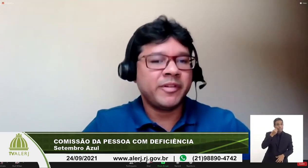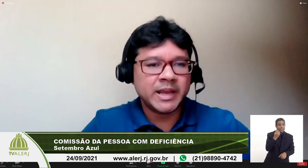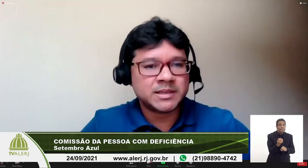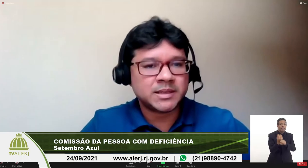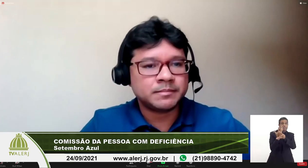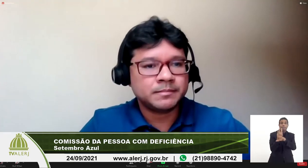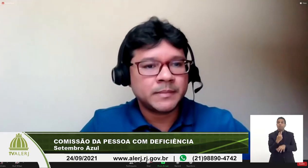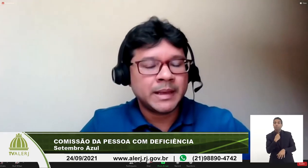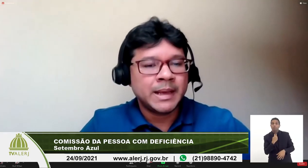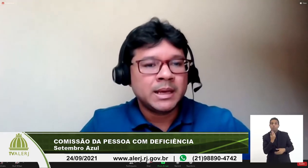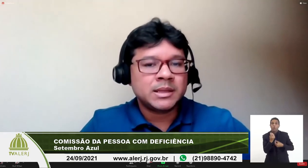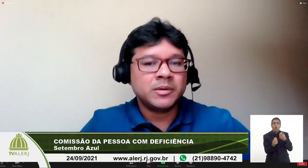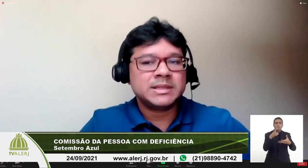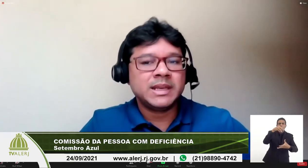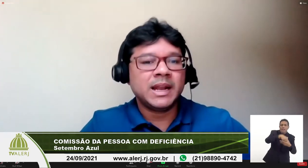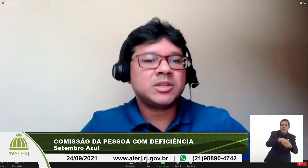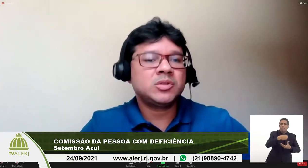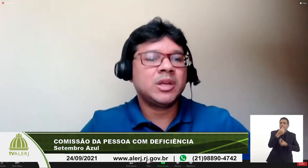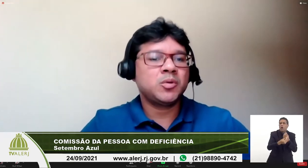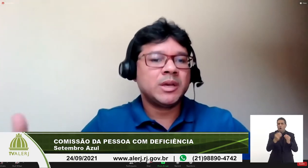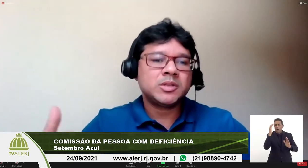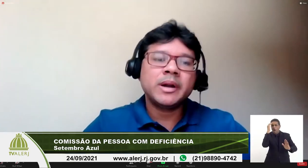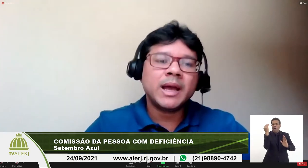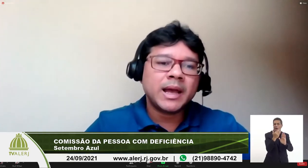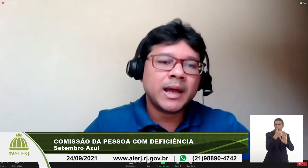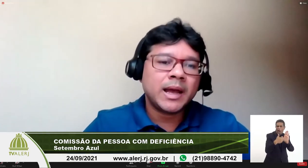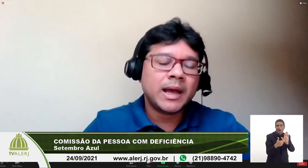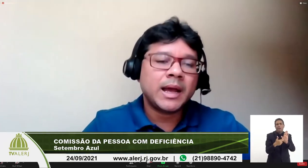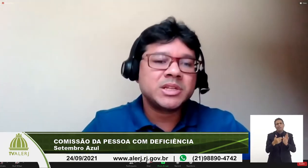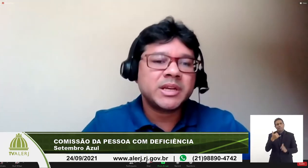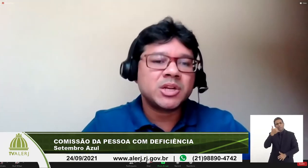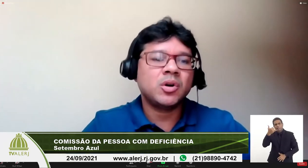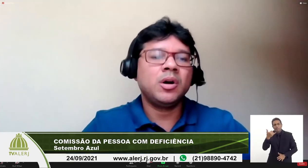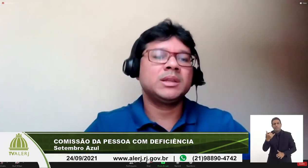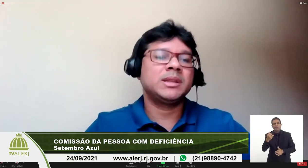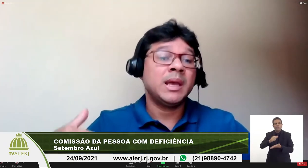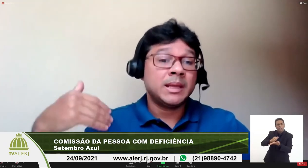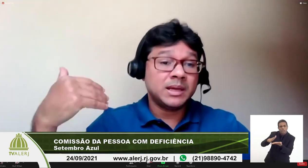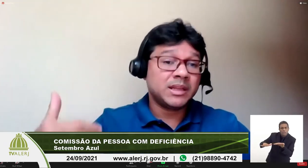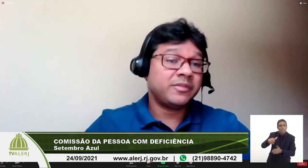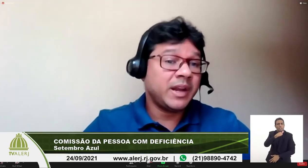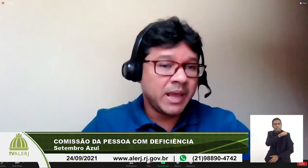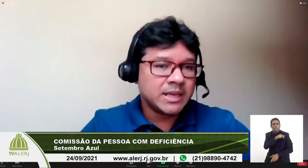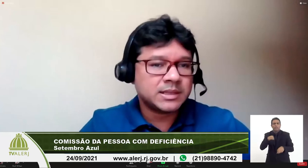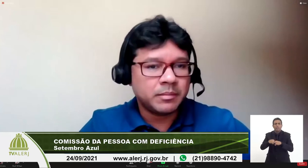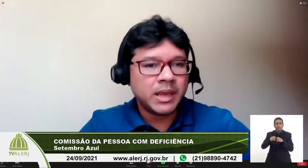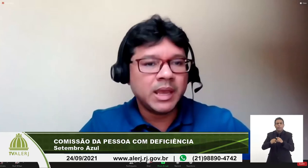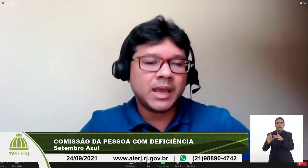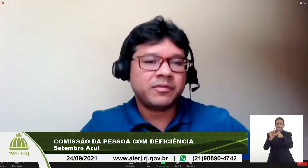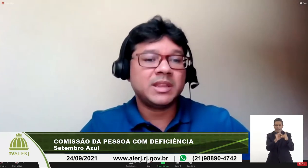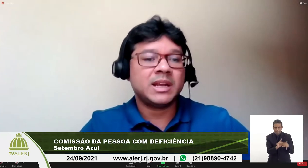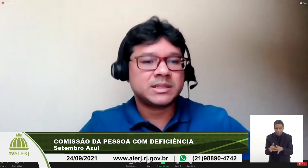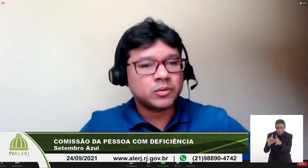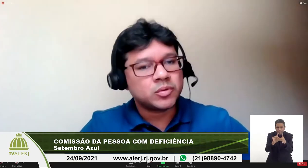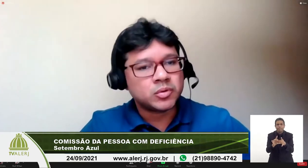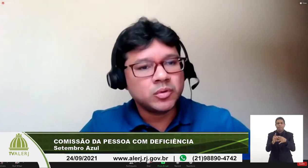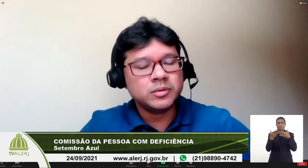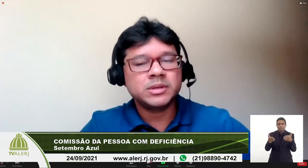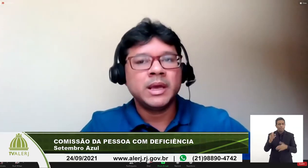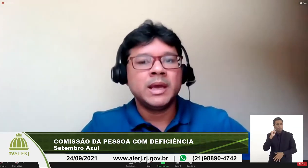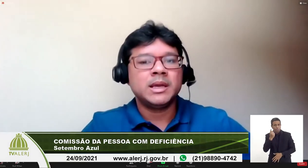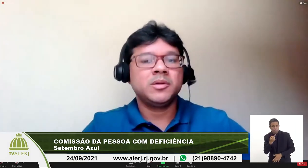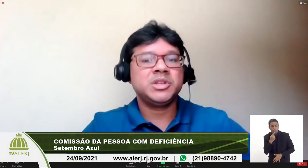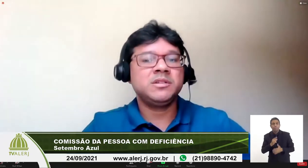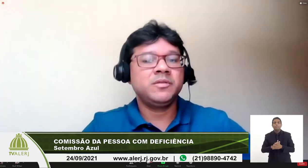videoconferência então assim ela tentou acionar a GIT RJ tanto a FENES também que é a Federação dos